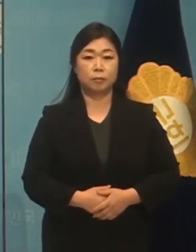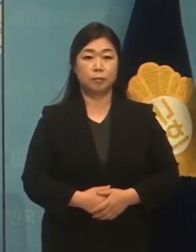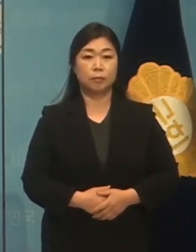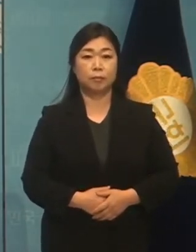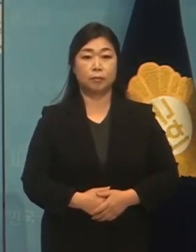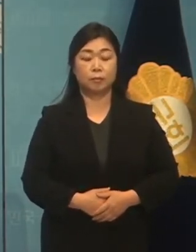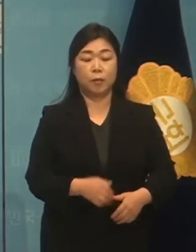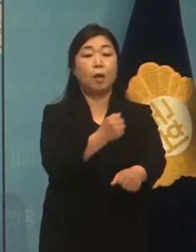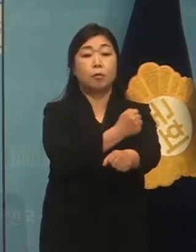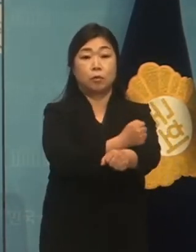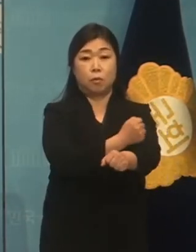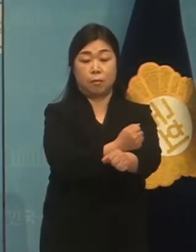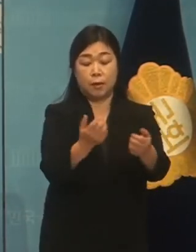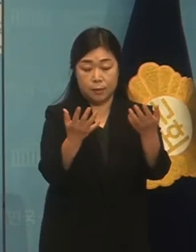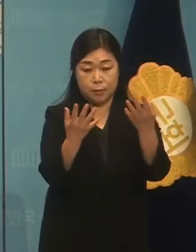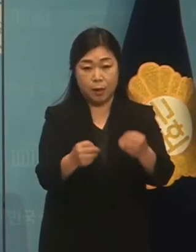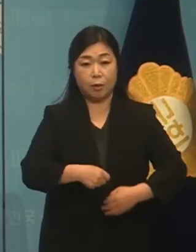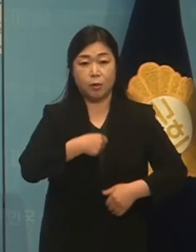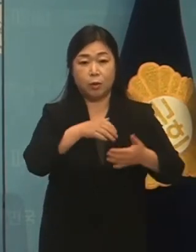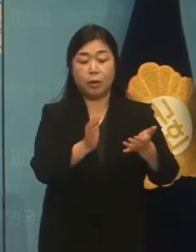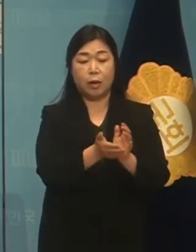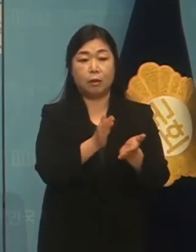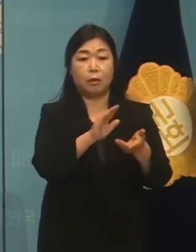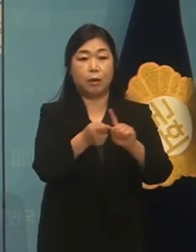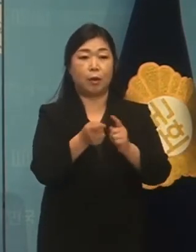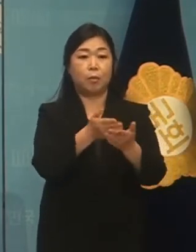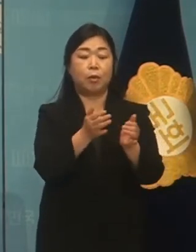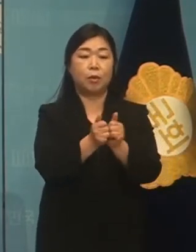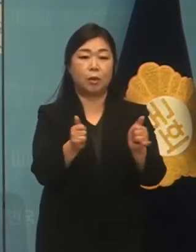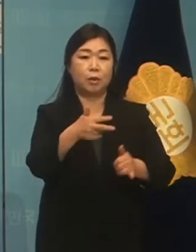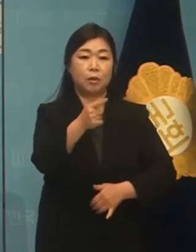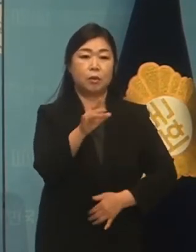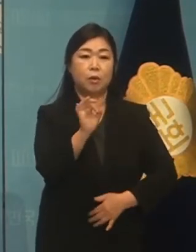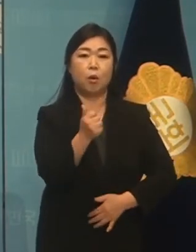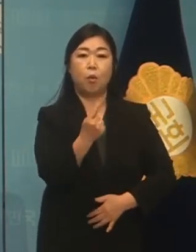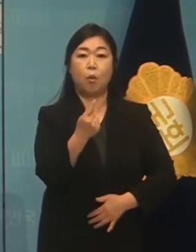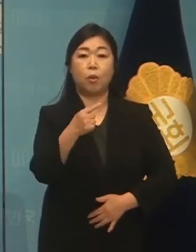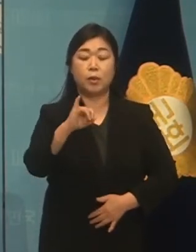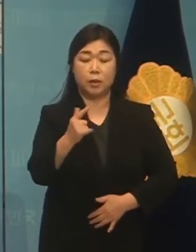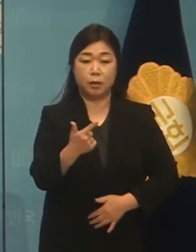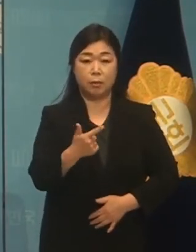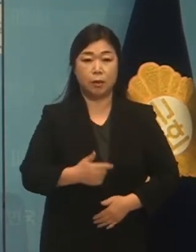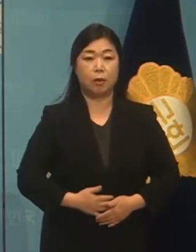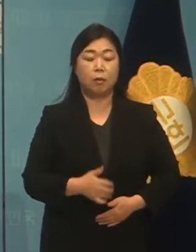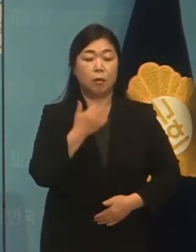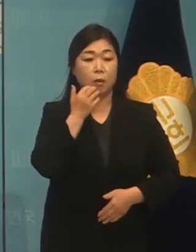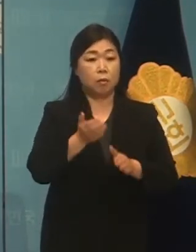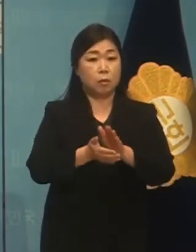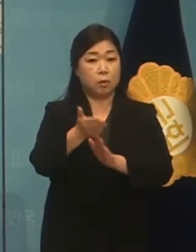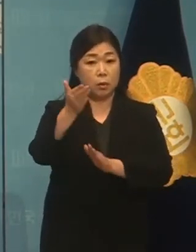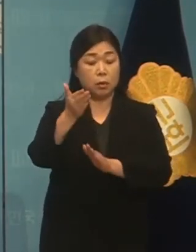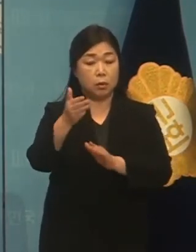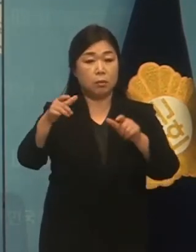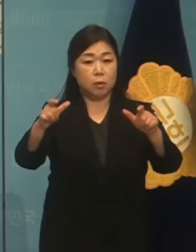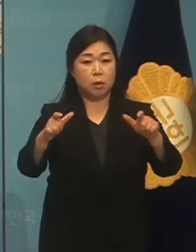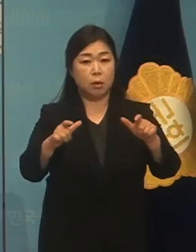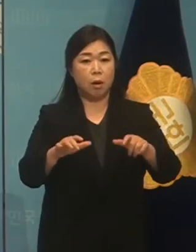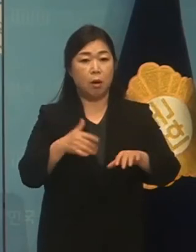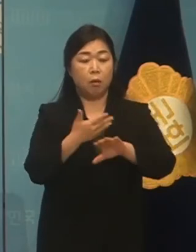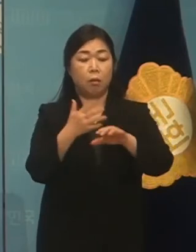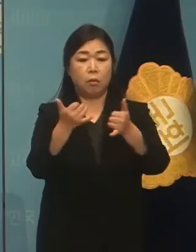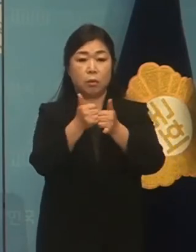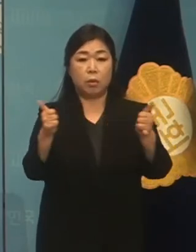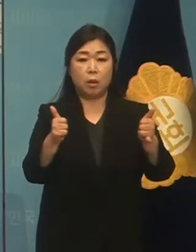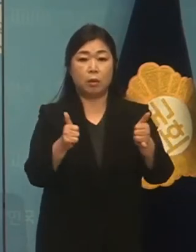네, 수고 많으십니다. 정의당 수석대 변님 정호진입니다. 서울시가 외국계인 노동자 코로나 간제 검사라는